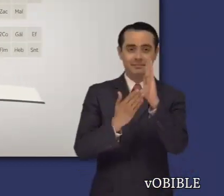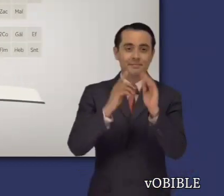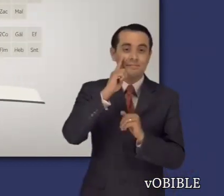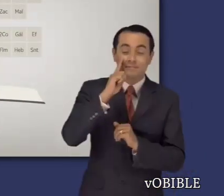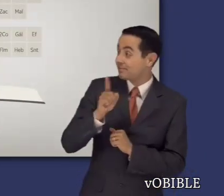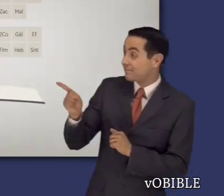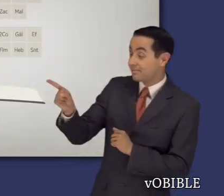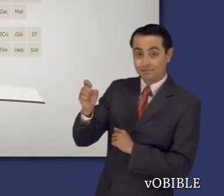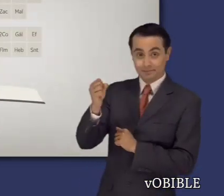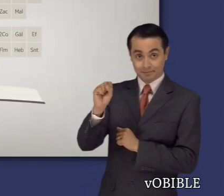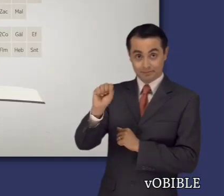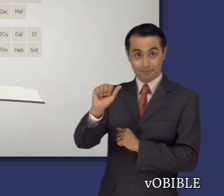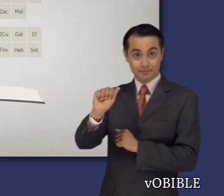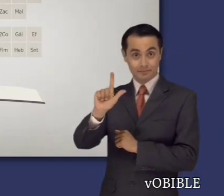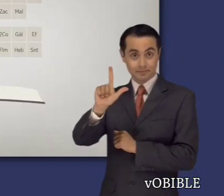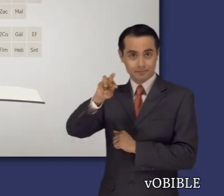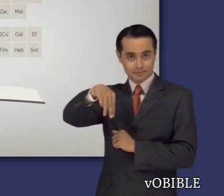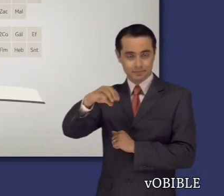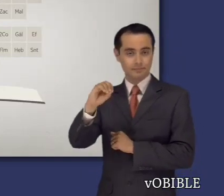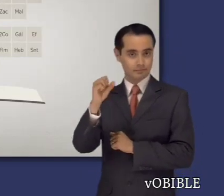Información sobre el libro de los Salmos